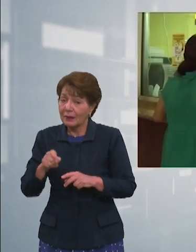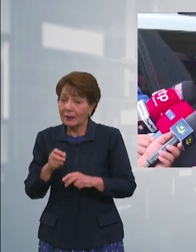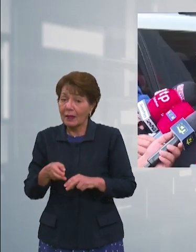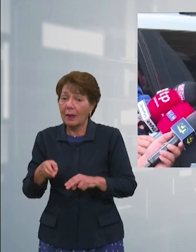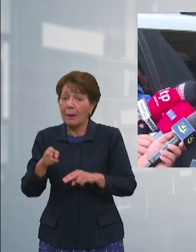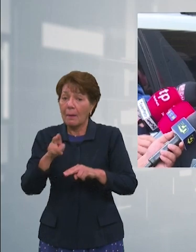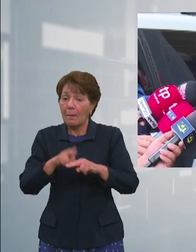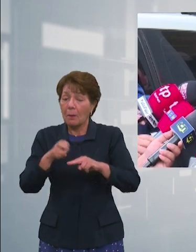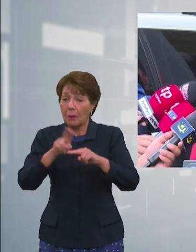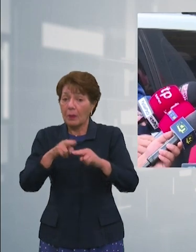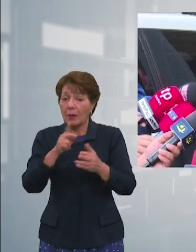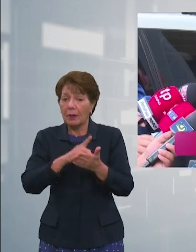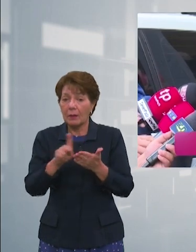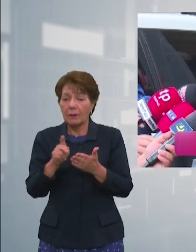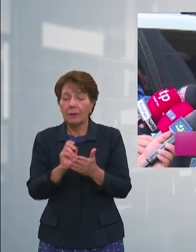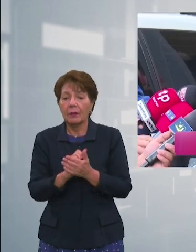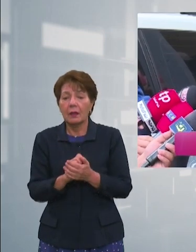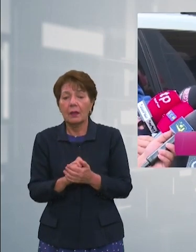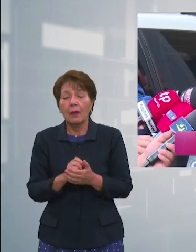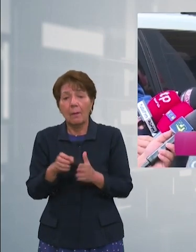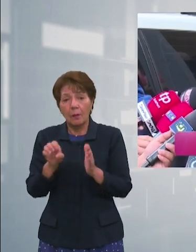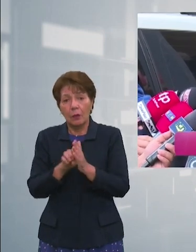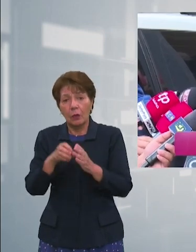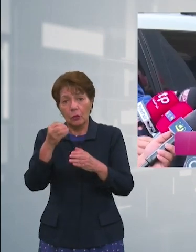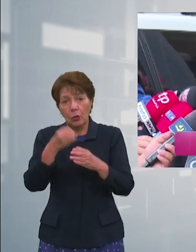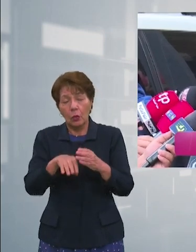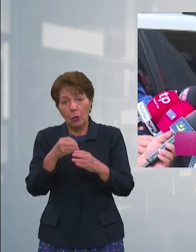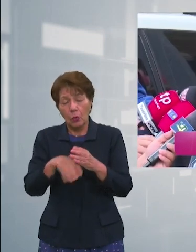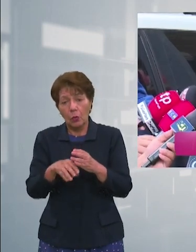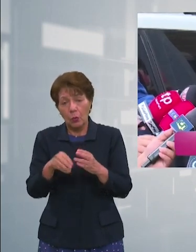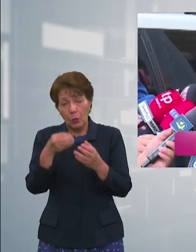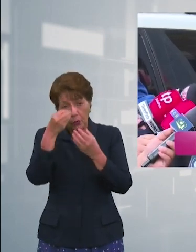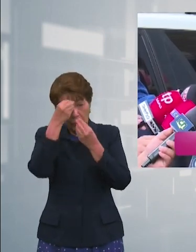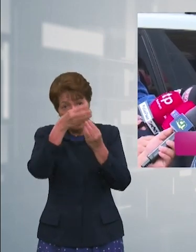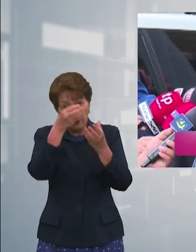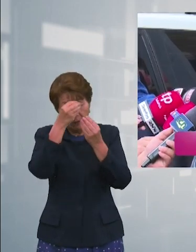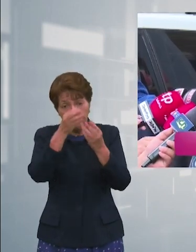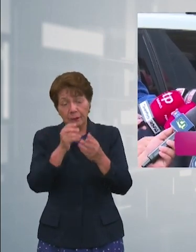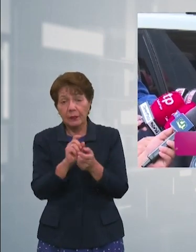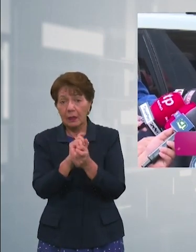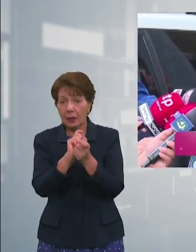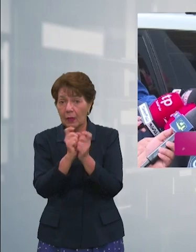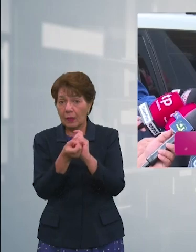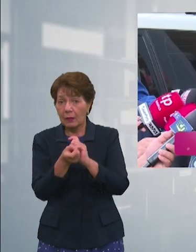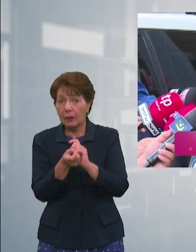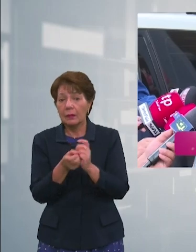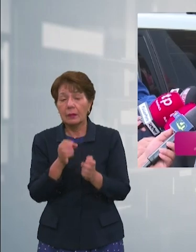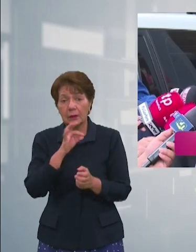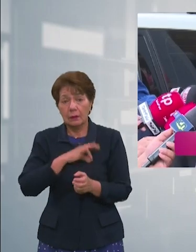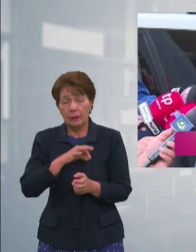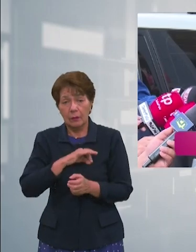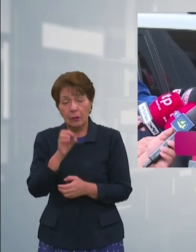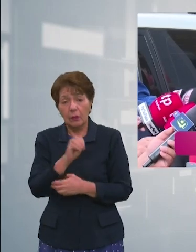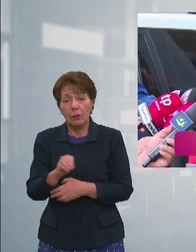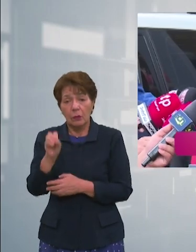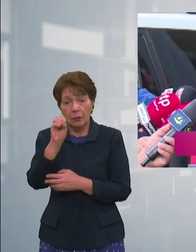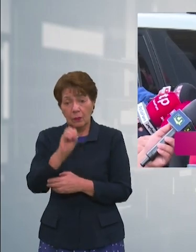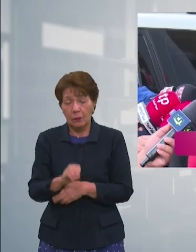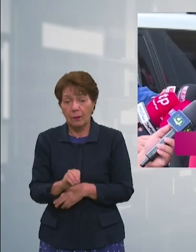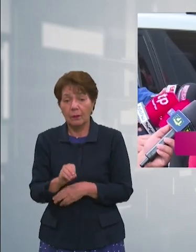Se va a dar ya los bancos están notificando que la modificación de la tasa de interés va a recibir un alza